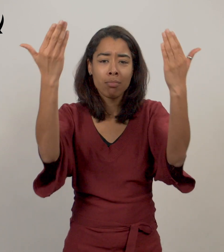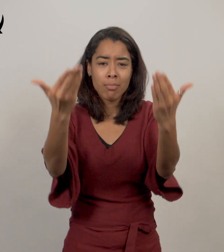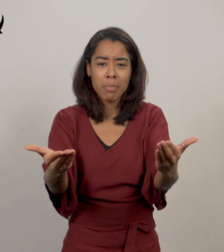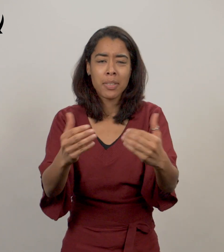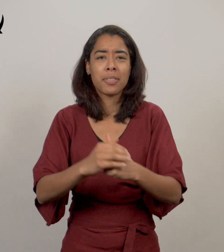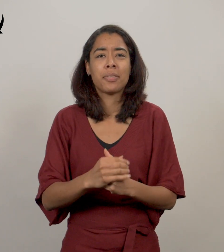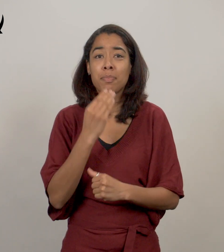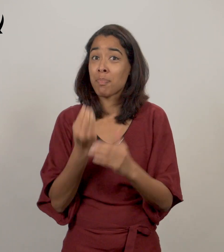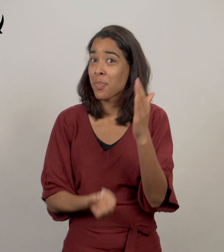souhaite une bonne journée !